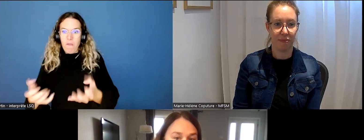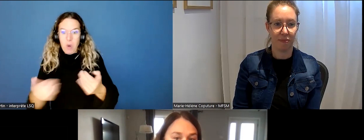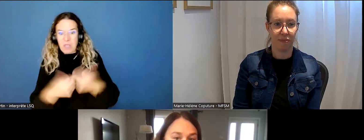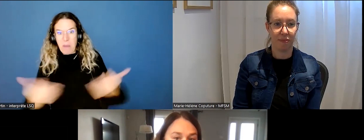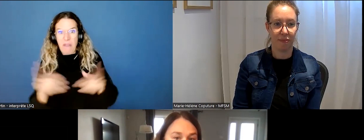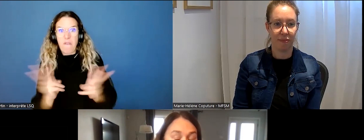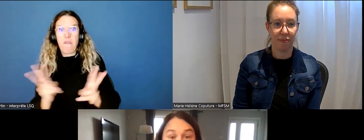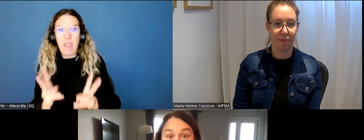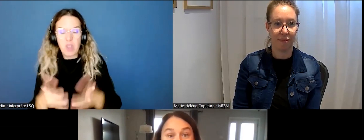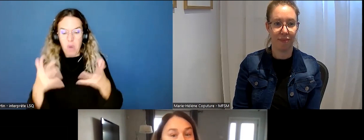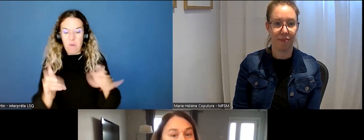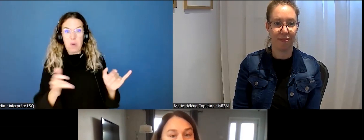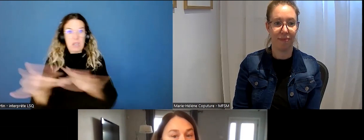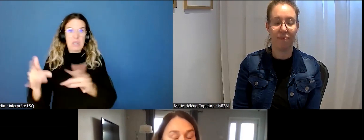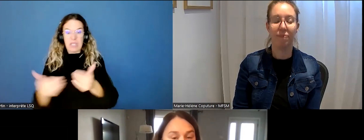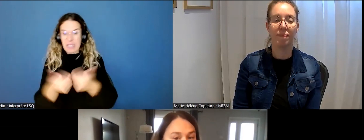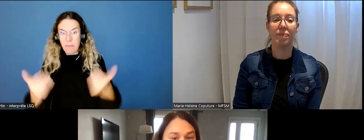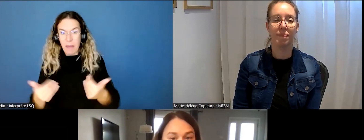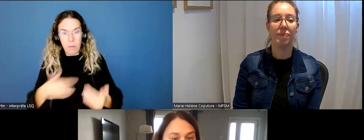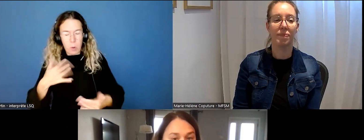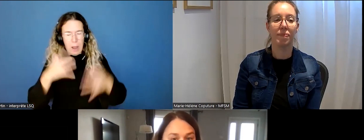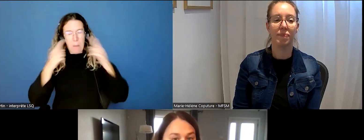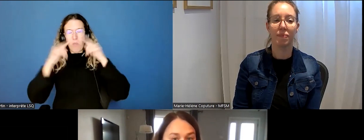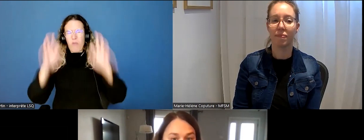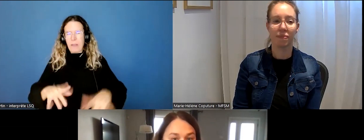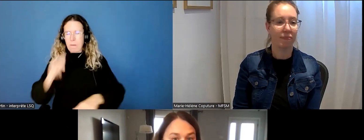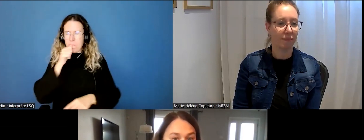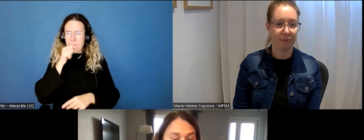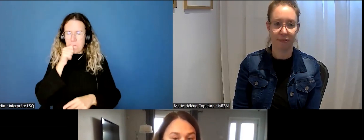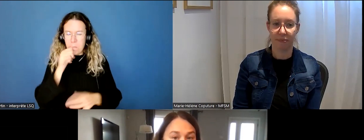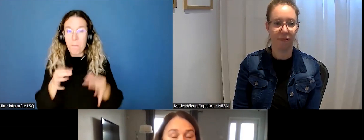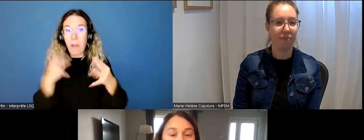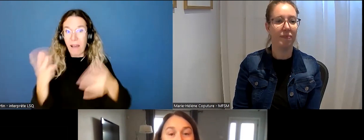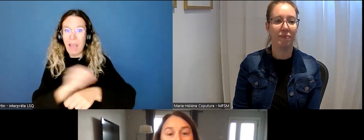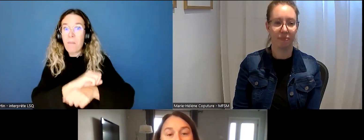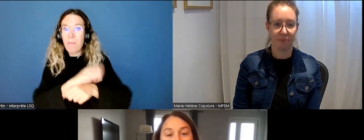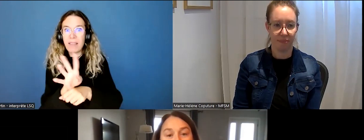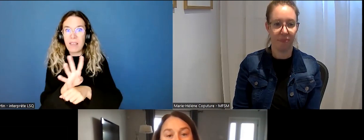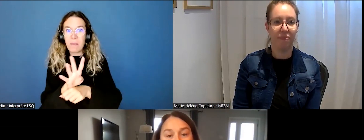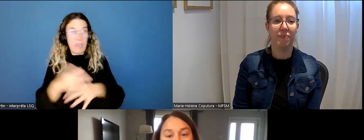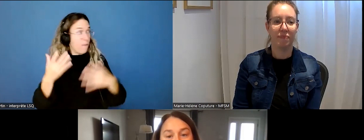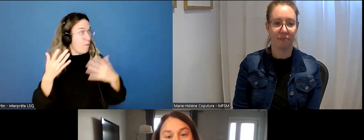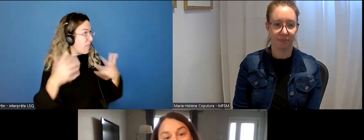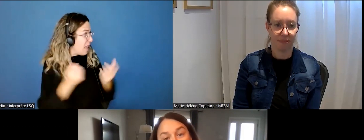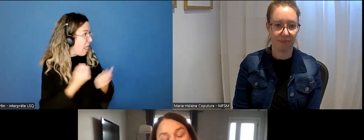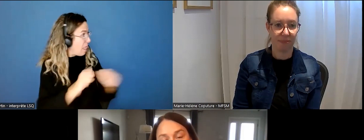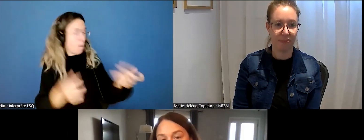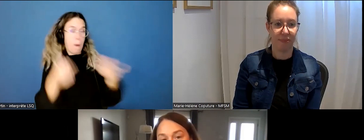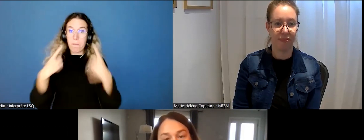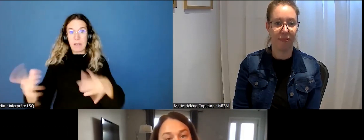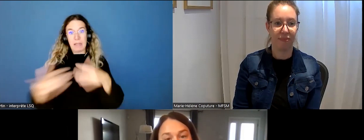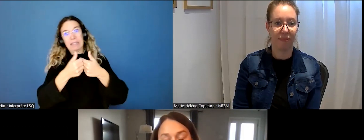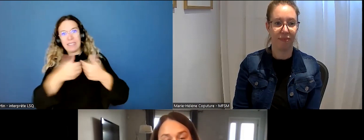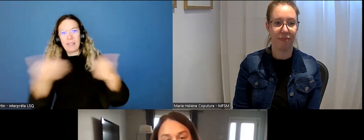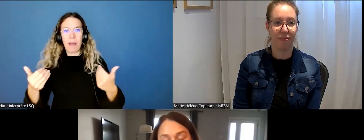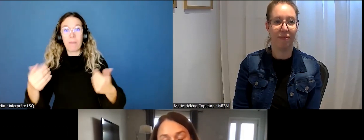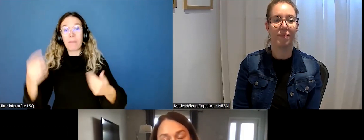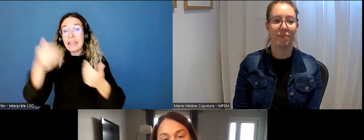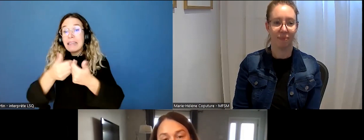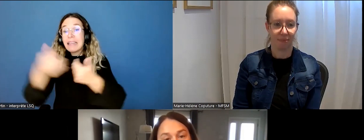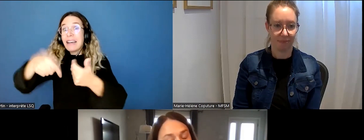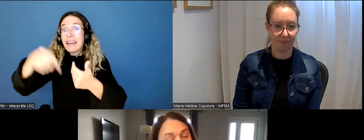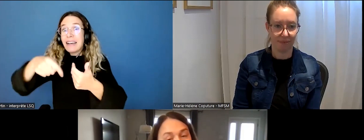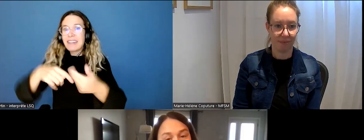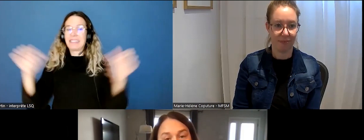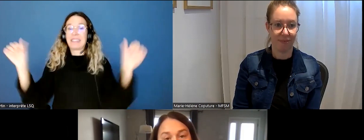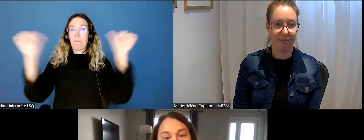séparer chez des victimes pour qui ça a été tellement épouvantable pendant la pandémie. Et on sait que le moment de la rupture, c'est le